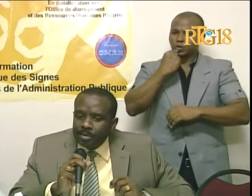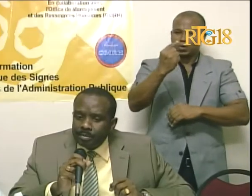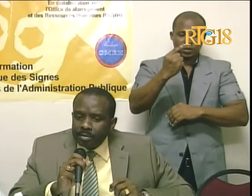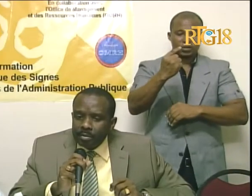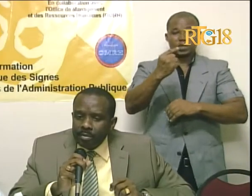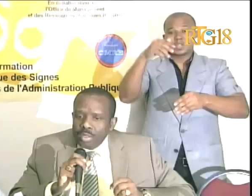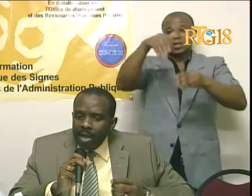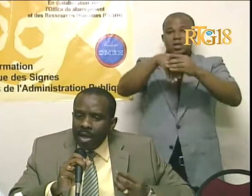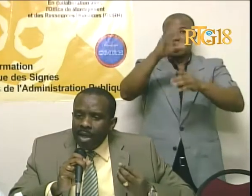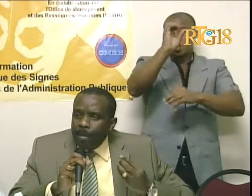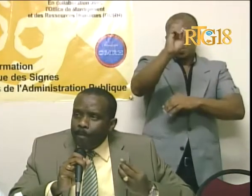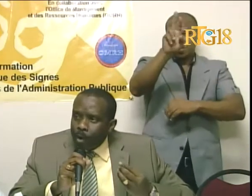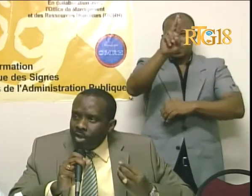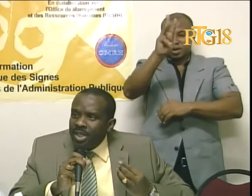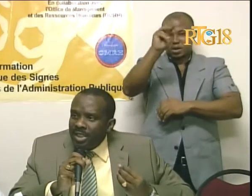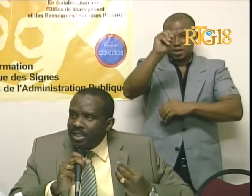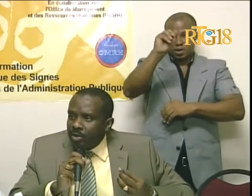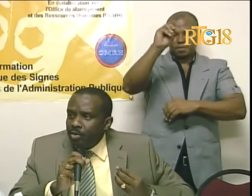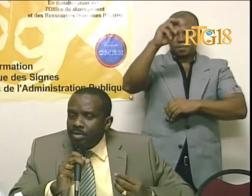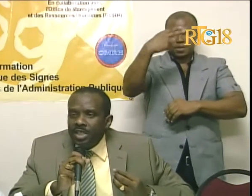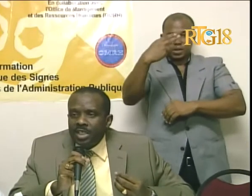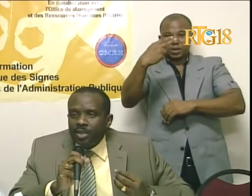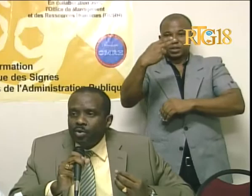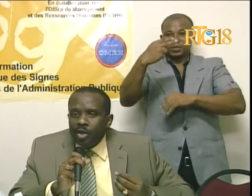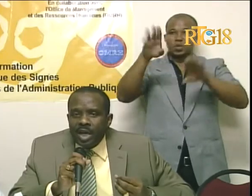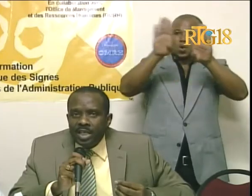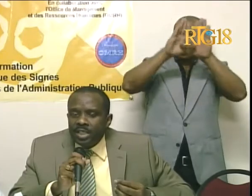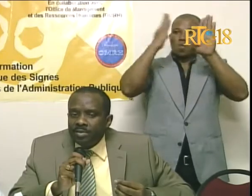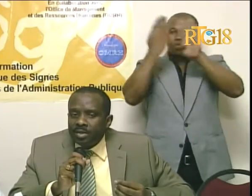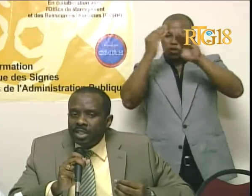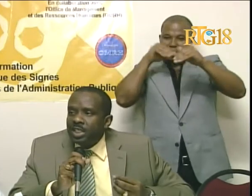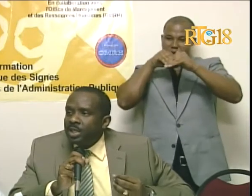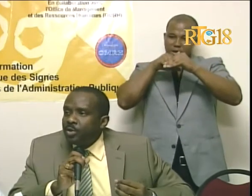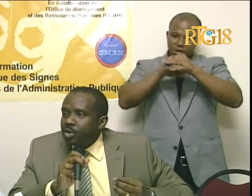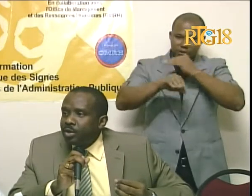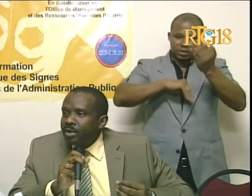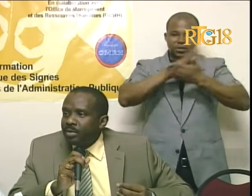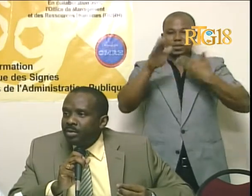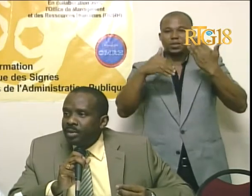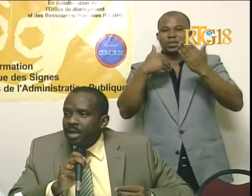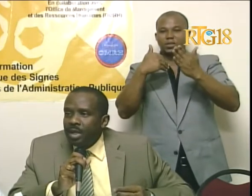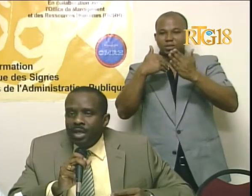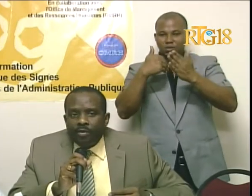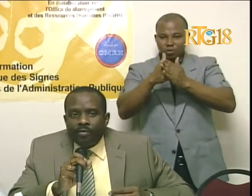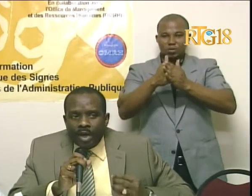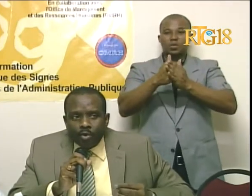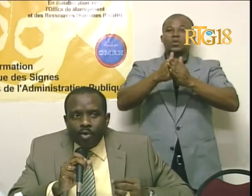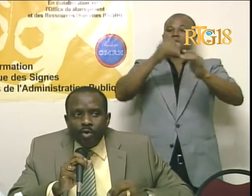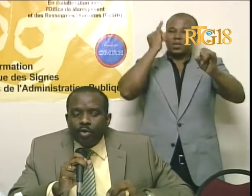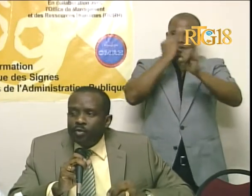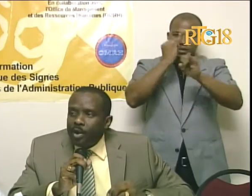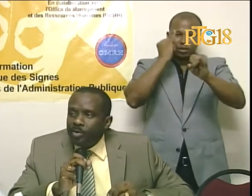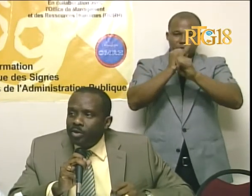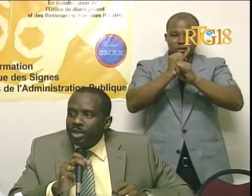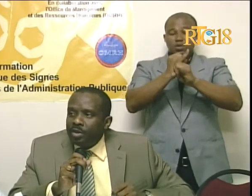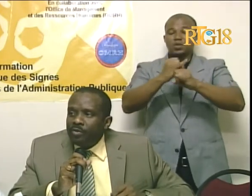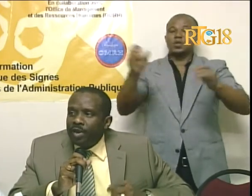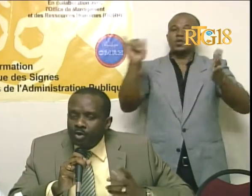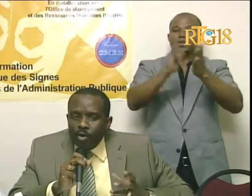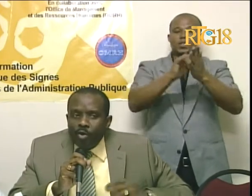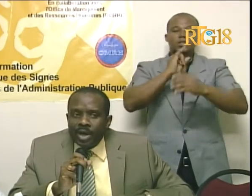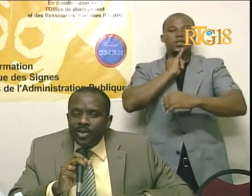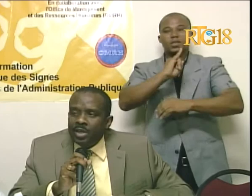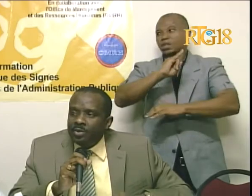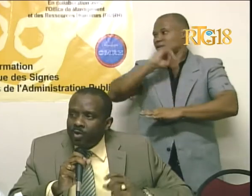remerach, pot dantre tout minister, tout organism, se resepsyon. Fason ou recevwa moun nan,